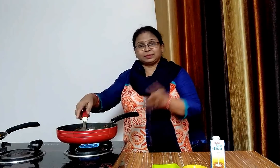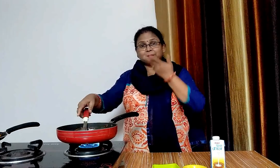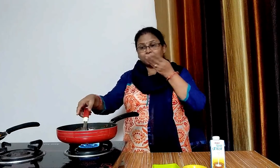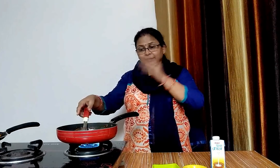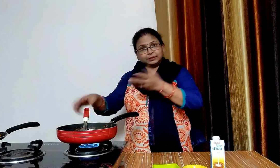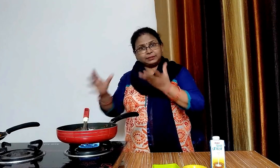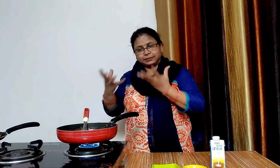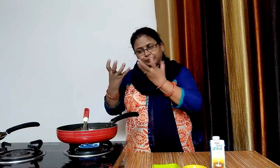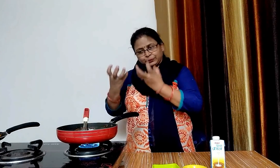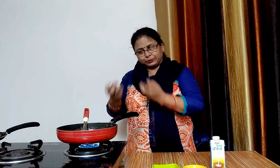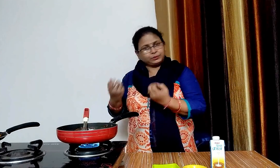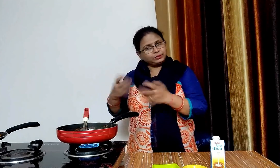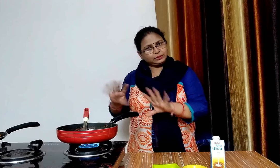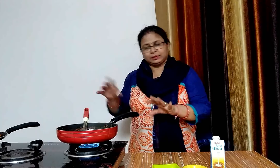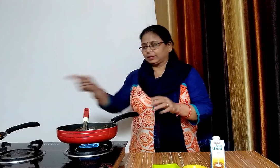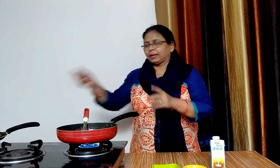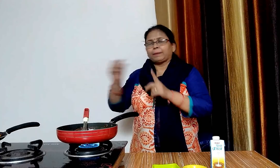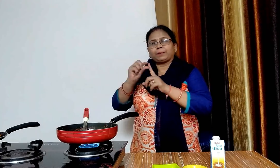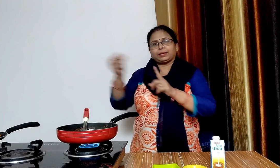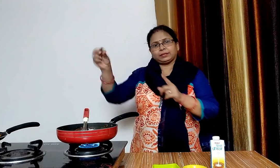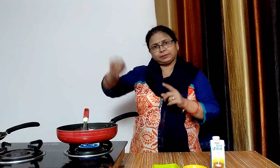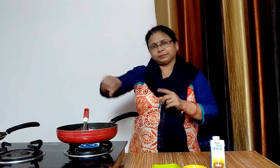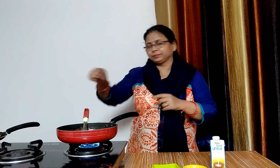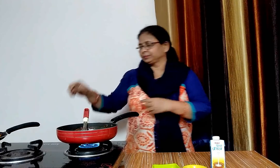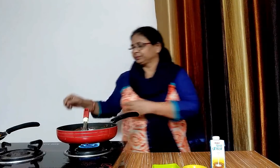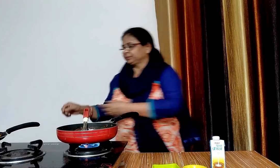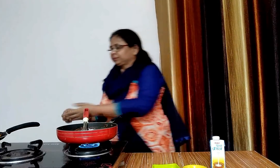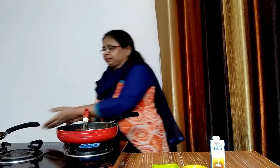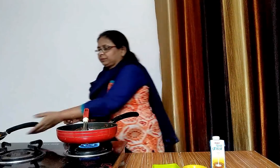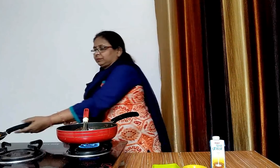सारा पानी सूख किया है अब इसमें फ्राय करे हुए पनी डालेंगे